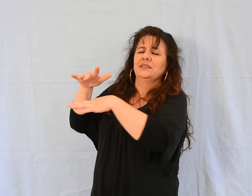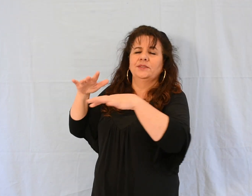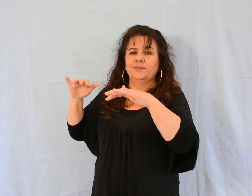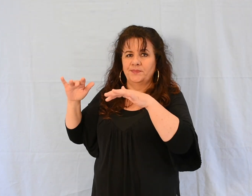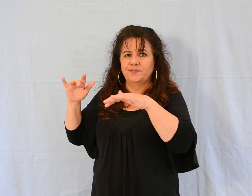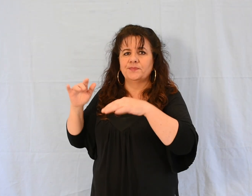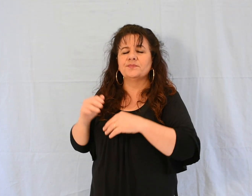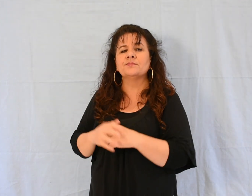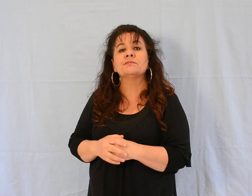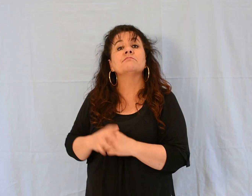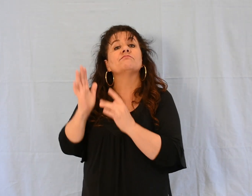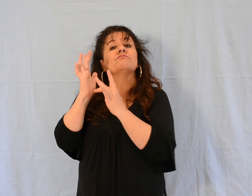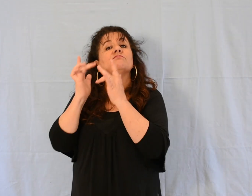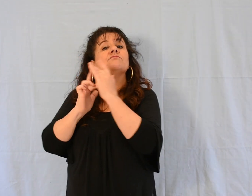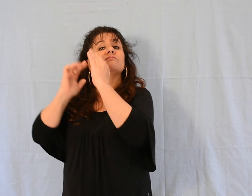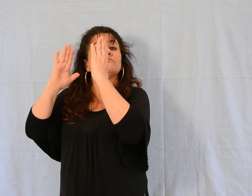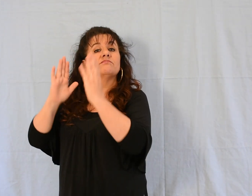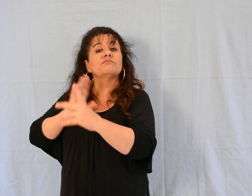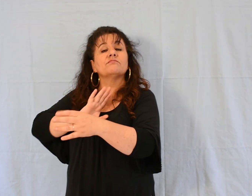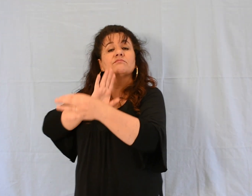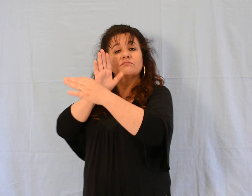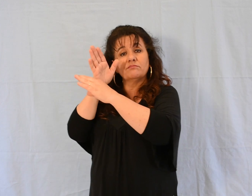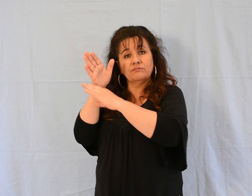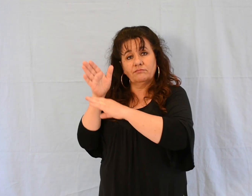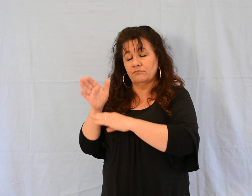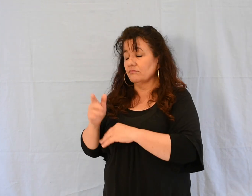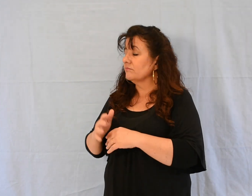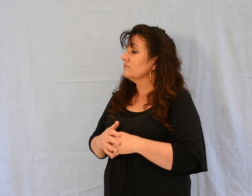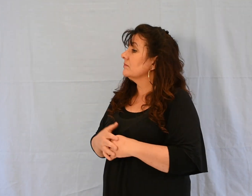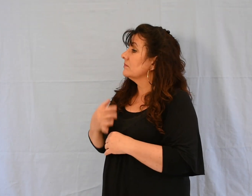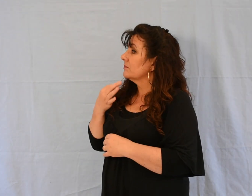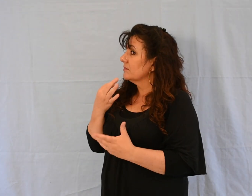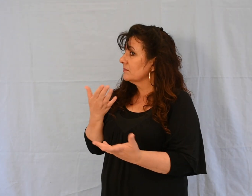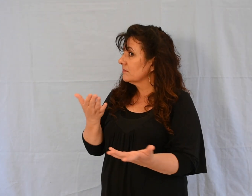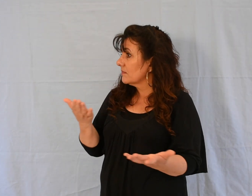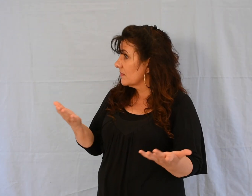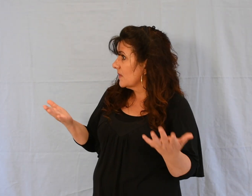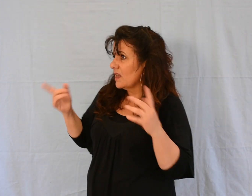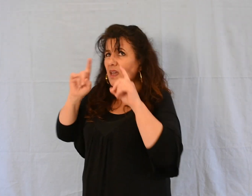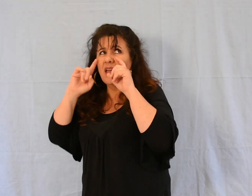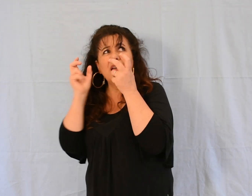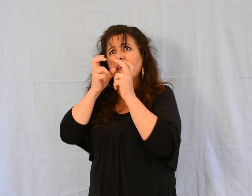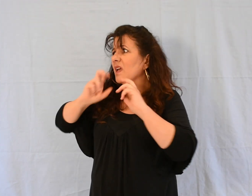Il entre et leur dit, « Pourquoi cette agitation et ces pleurs ?